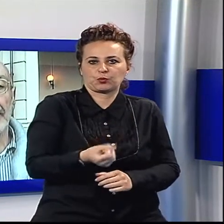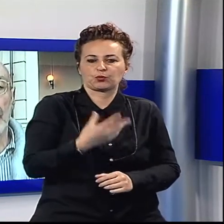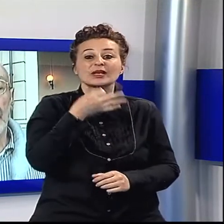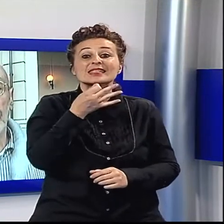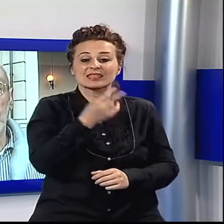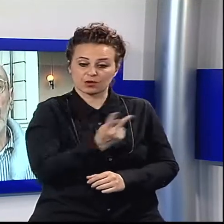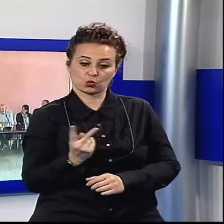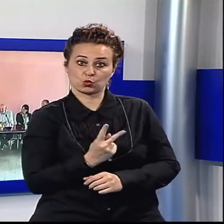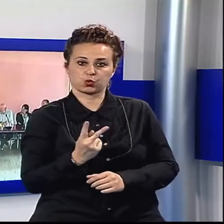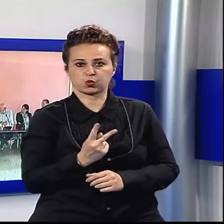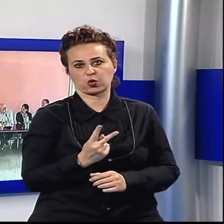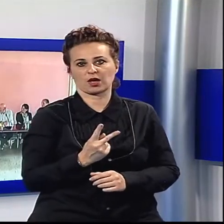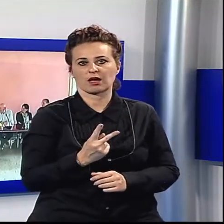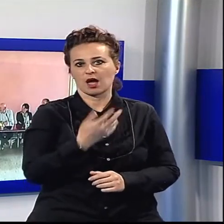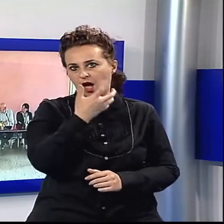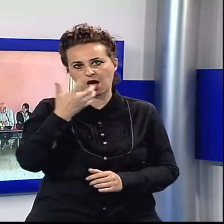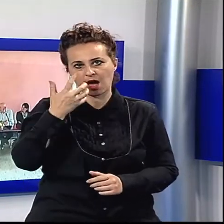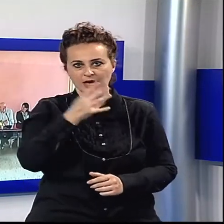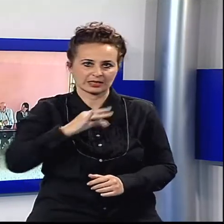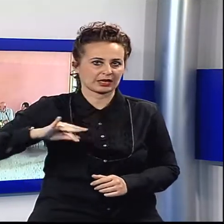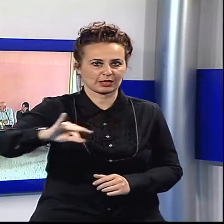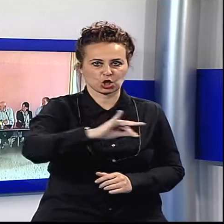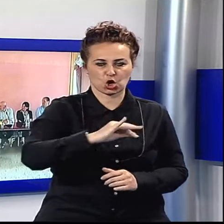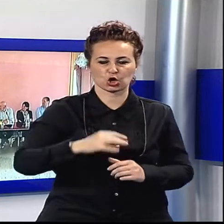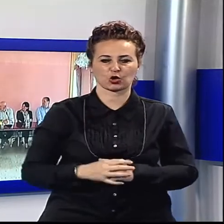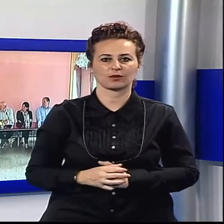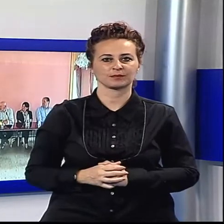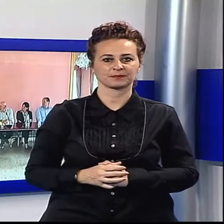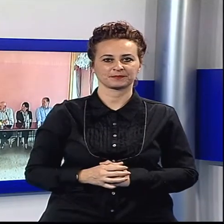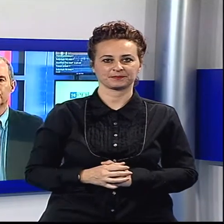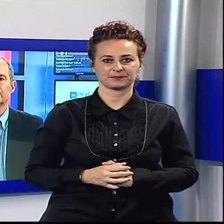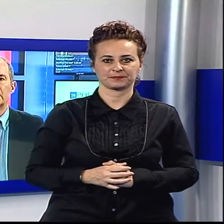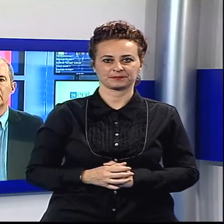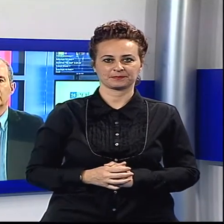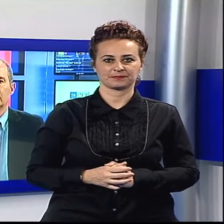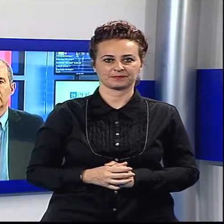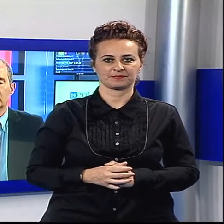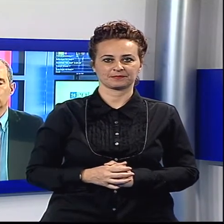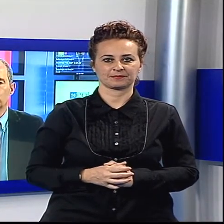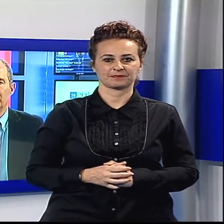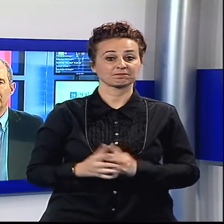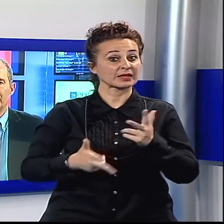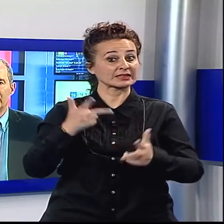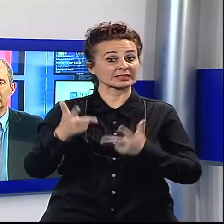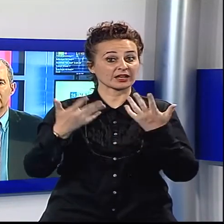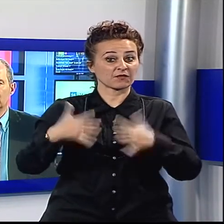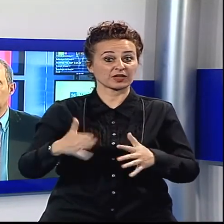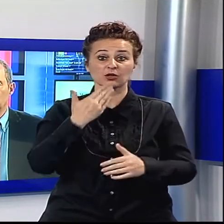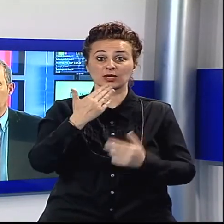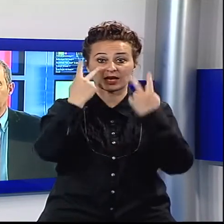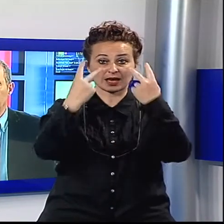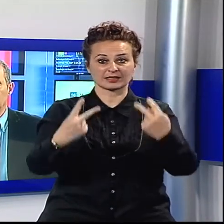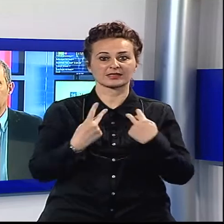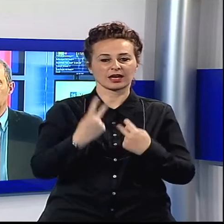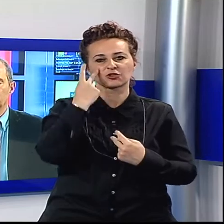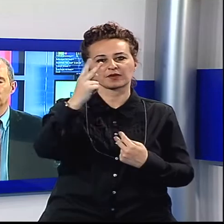hanno avuto e che hanno sul territorio della nostra valle. È tutto per la prima parte dell'ETG, ora